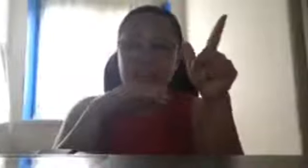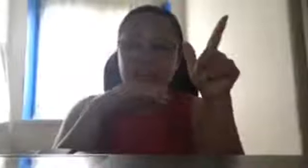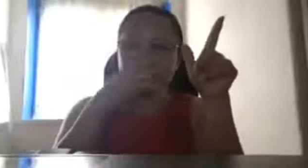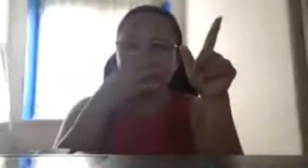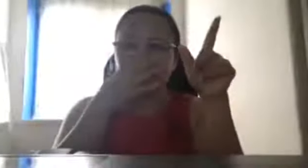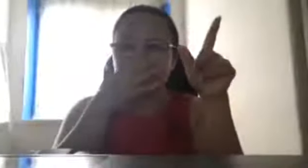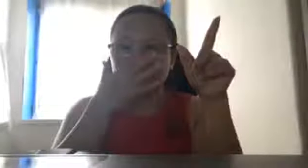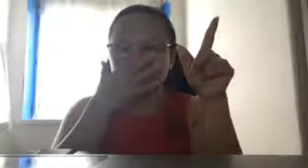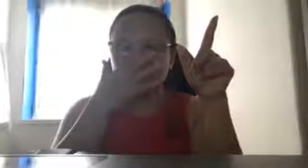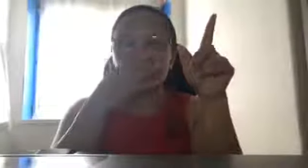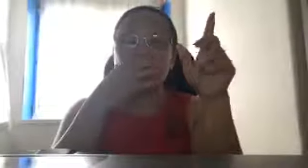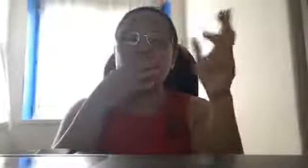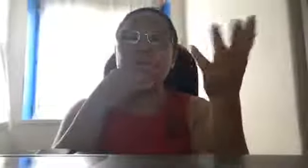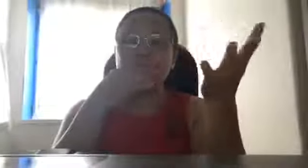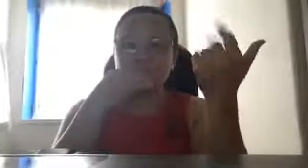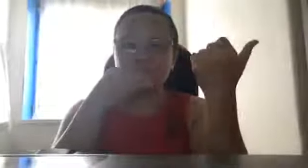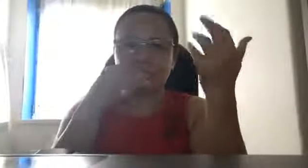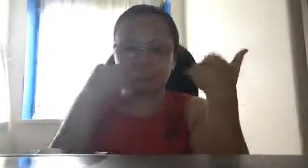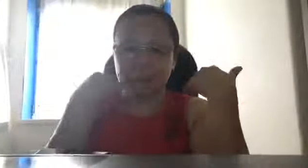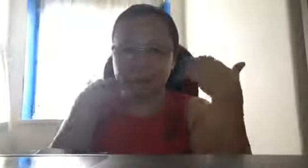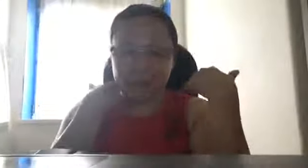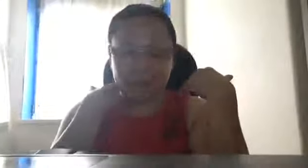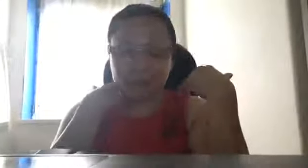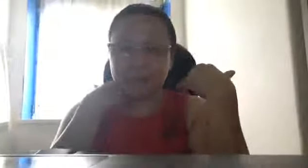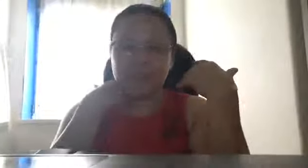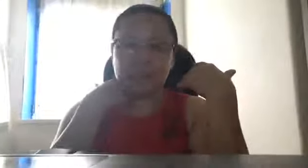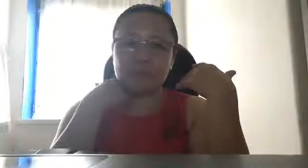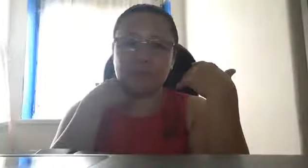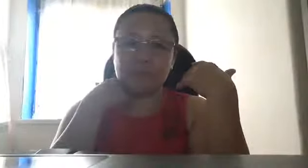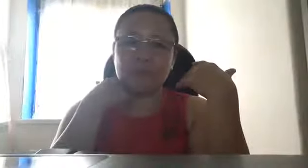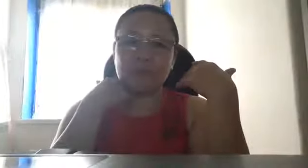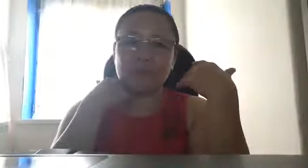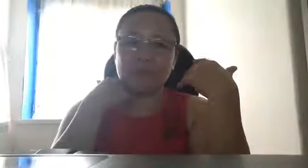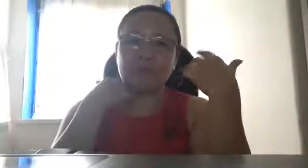-akyata na sa kabundukan, please, magsiuwi ang kayo sa inyong mga magulang,